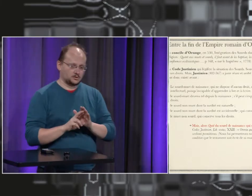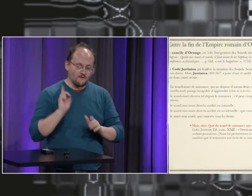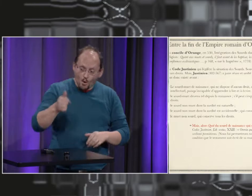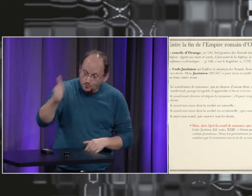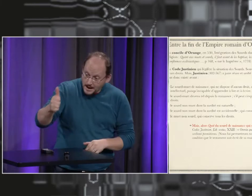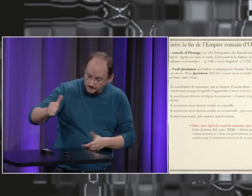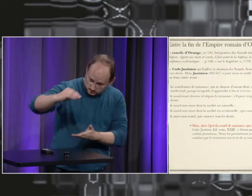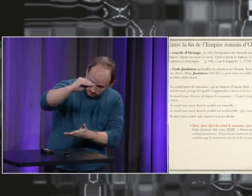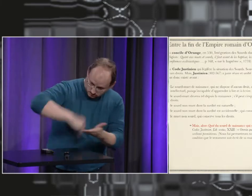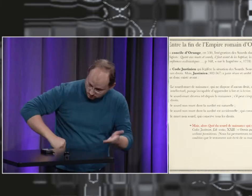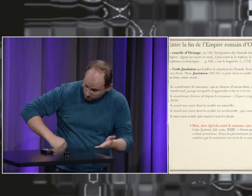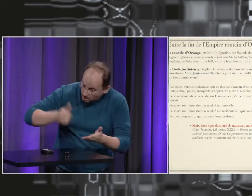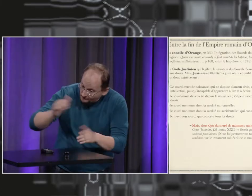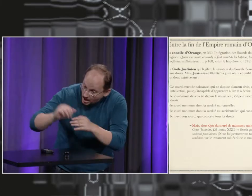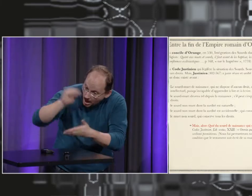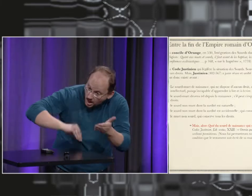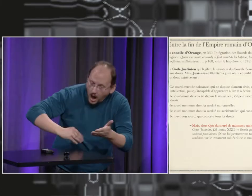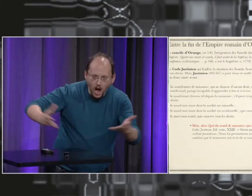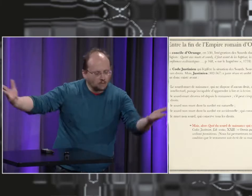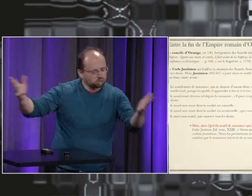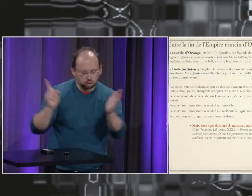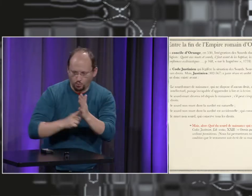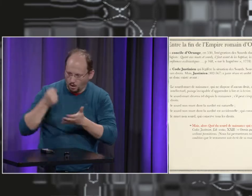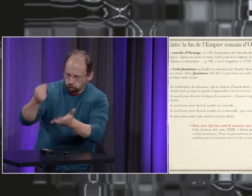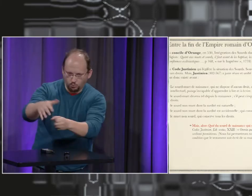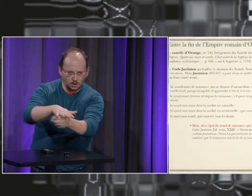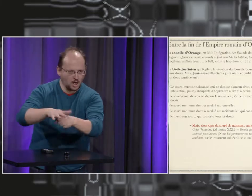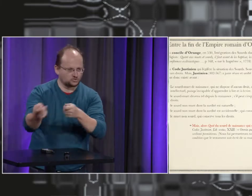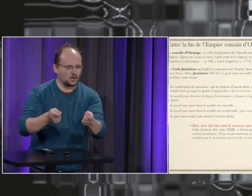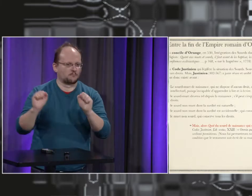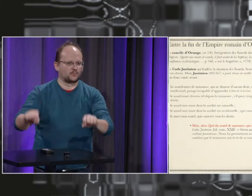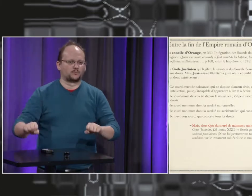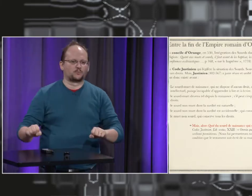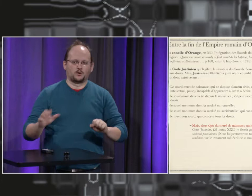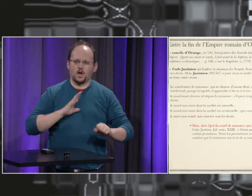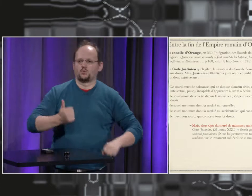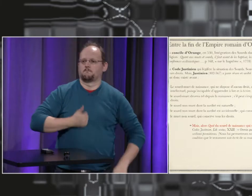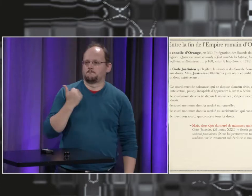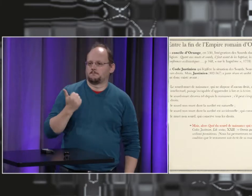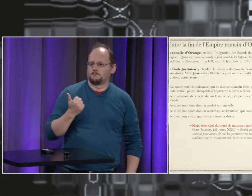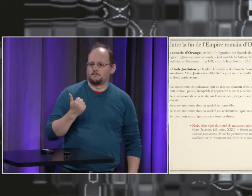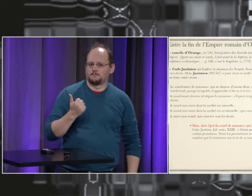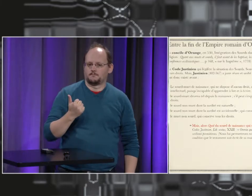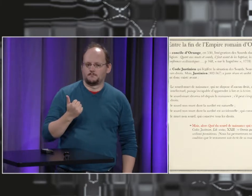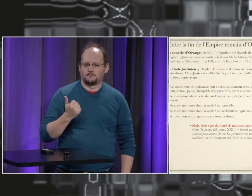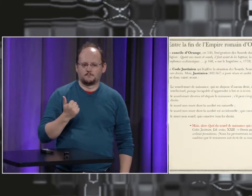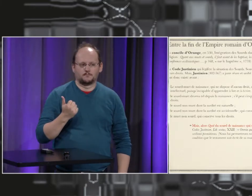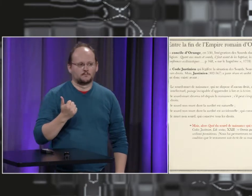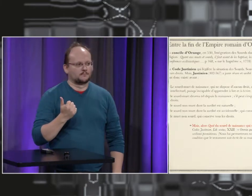pouvait pas s'exprimer par l'écrit il n'avait aucun droit par contre s'il pouvait s'exprimer par l'écrit il avait droit